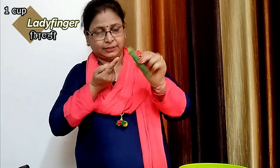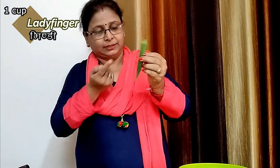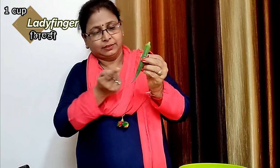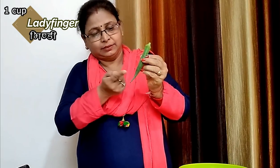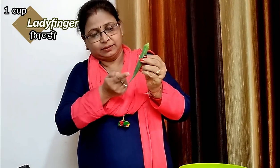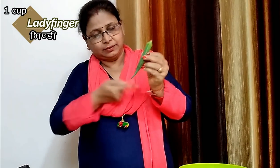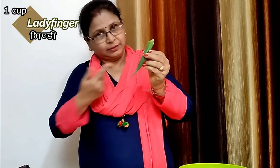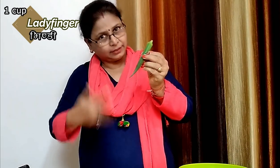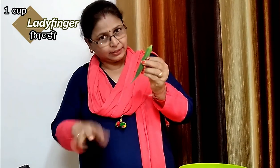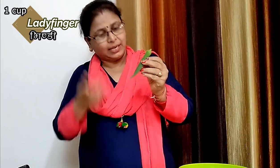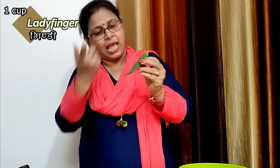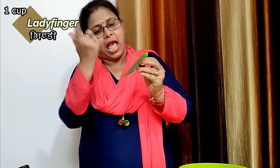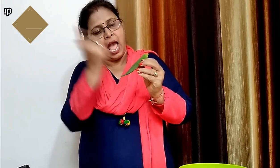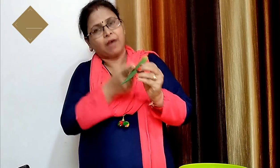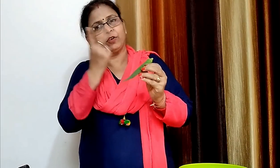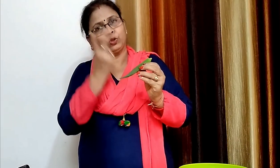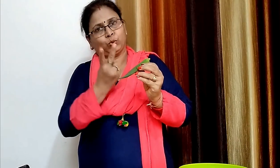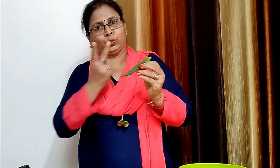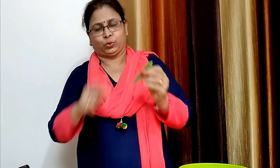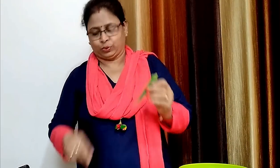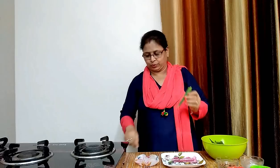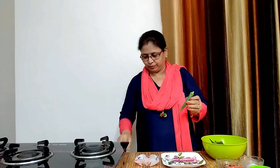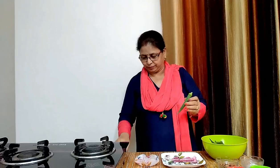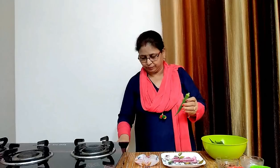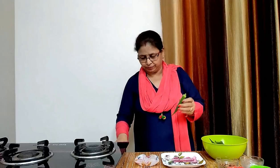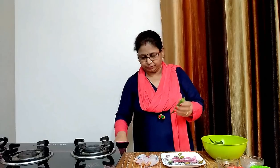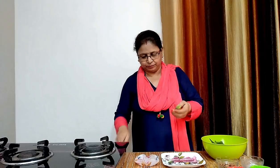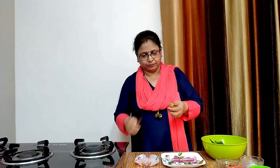और नीचे के हिसे को काट लेंगे को बीच में से दो बाग में काट लेंगे